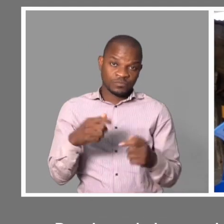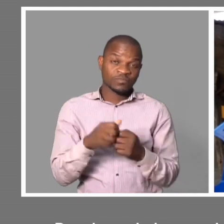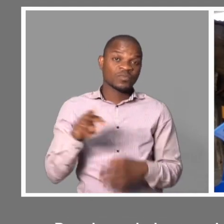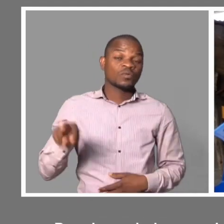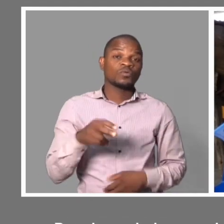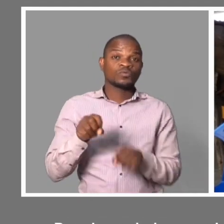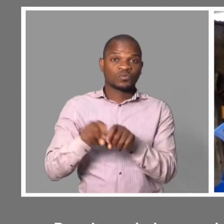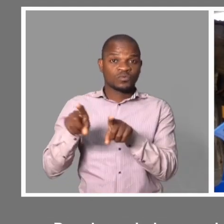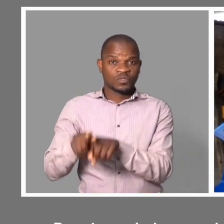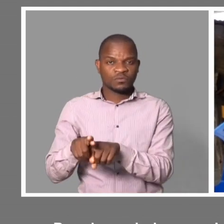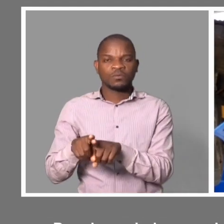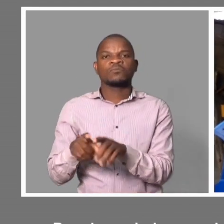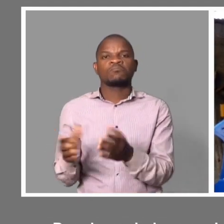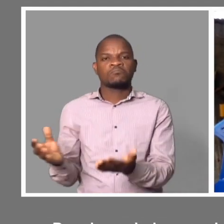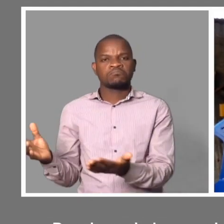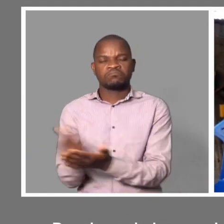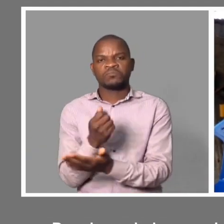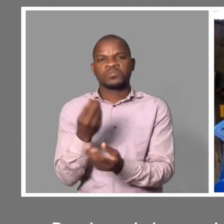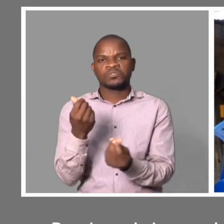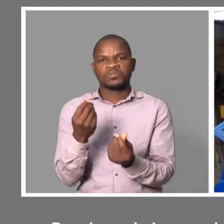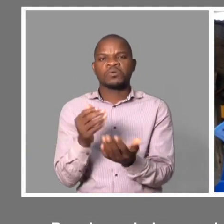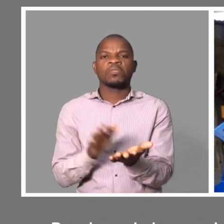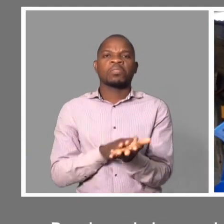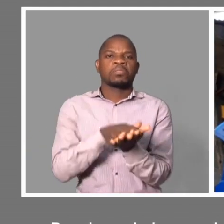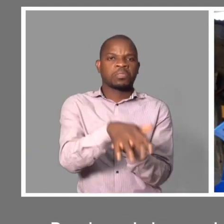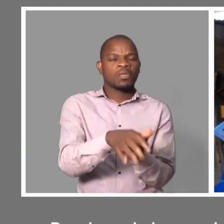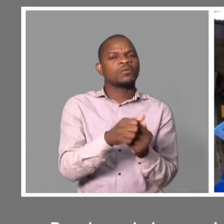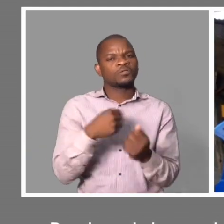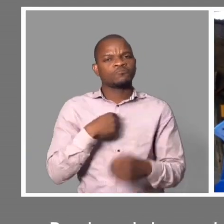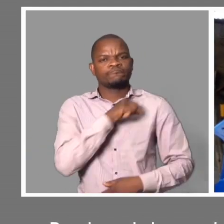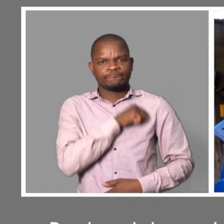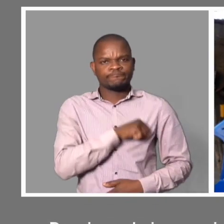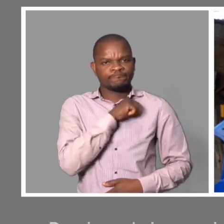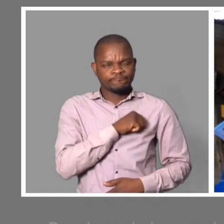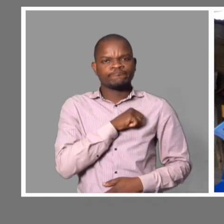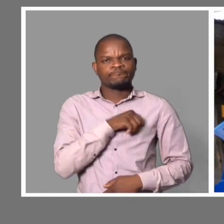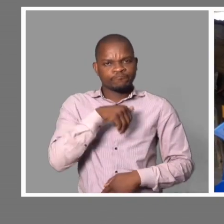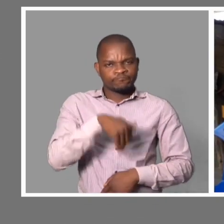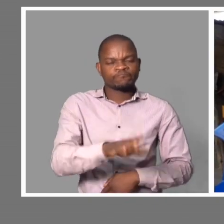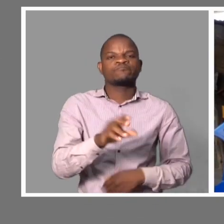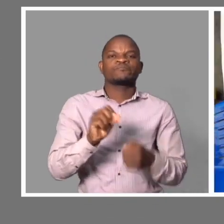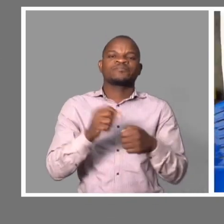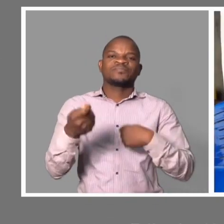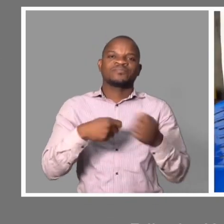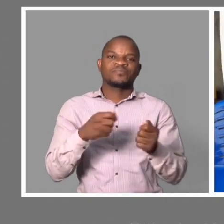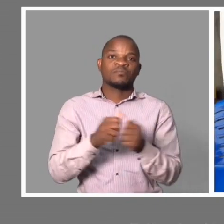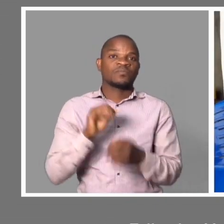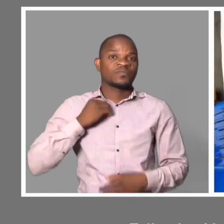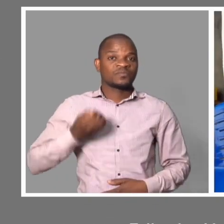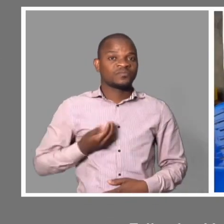colegas levaram aquele dinheiro, não sei como é que eles usaram. Mas eu até agora ainda tenho recordação. Rismina Munguambi